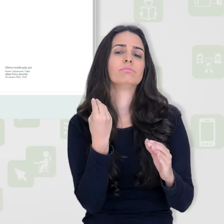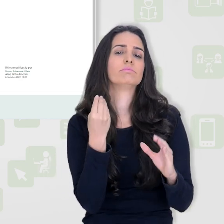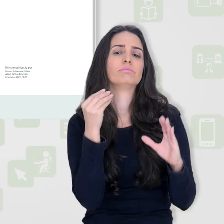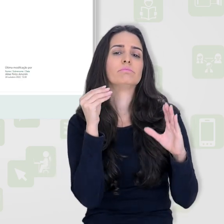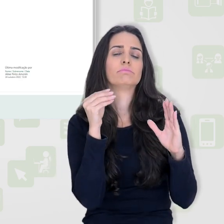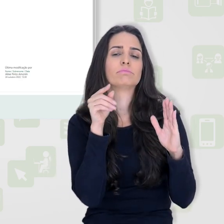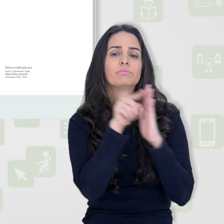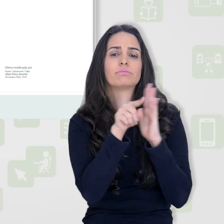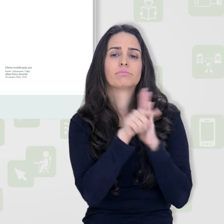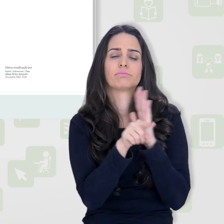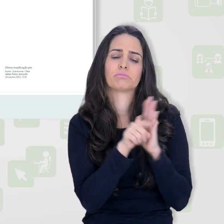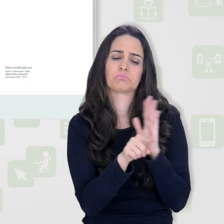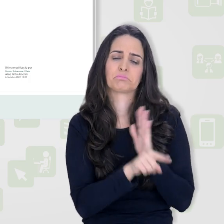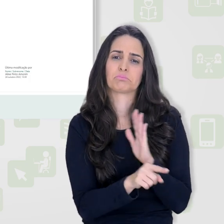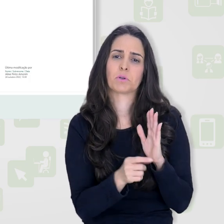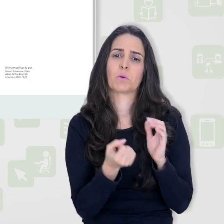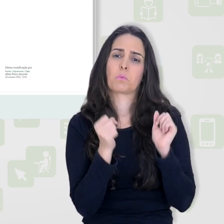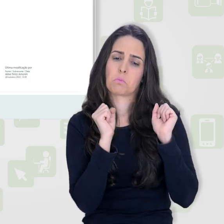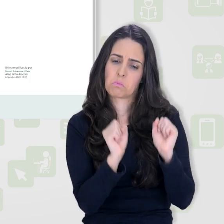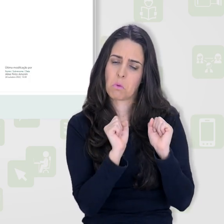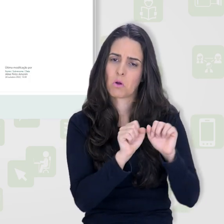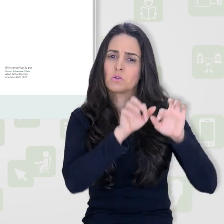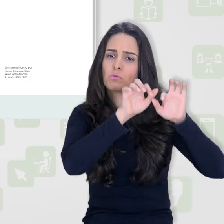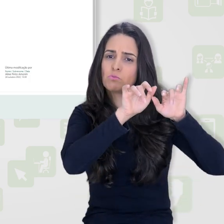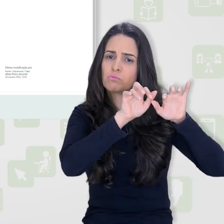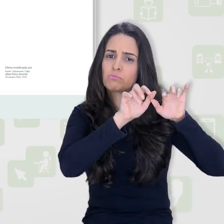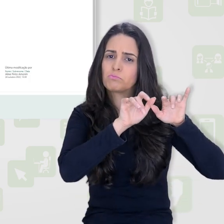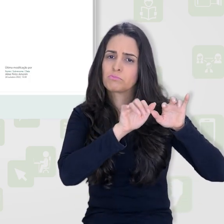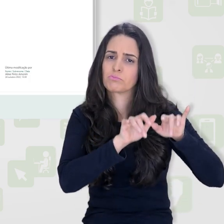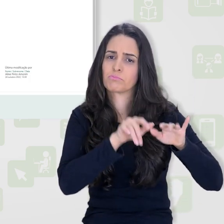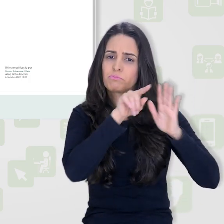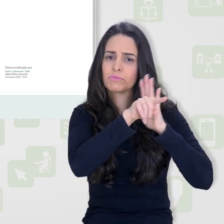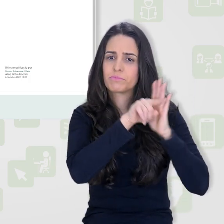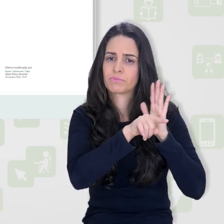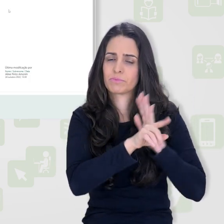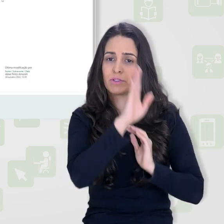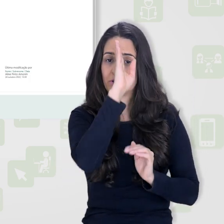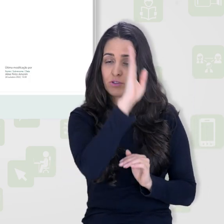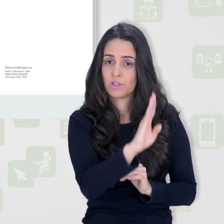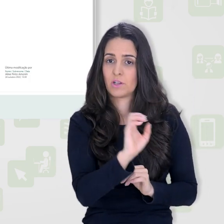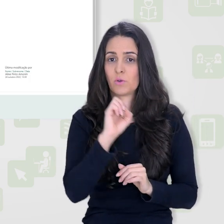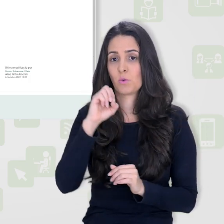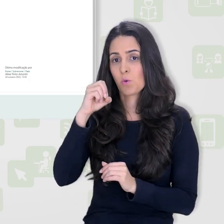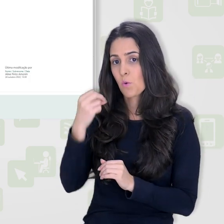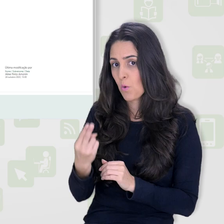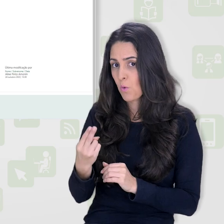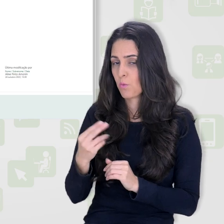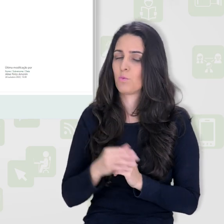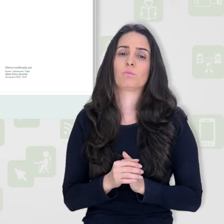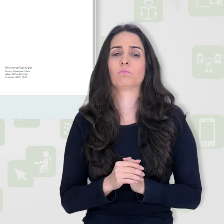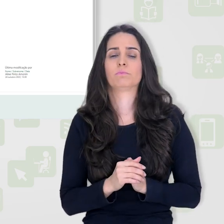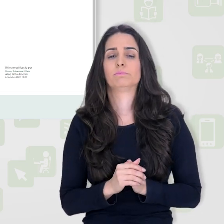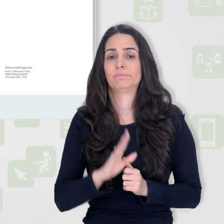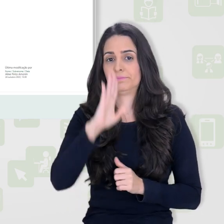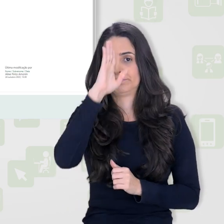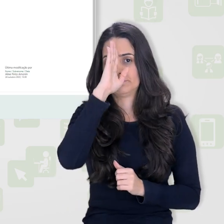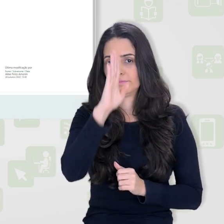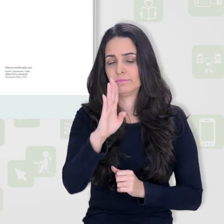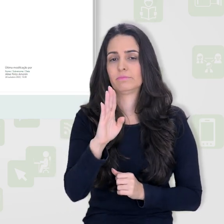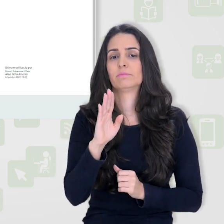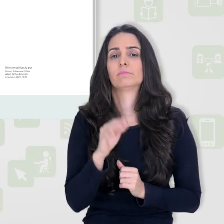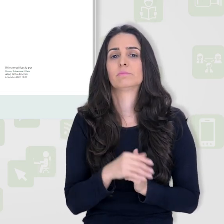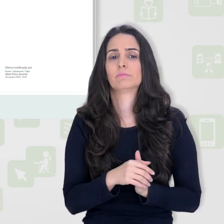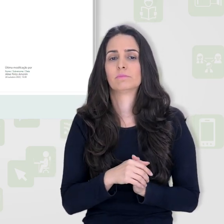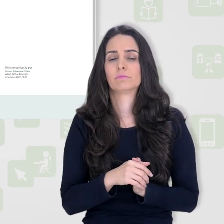disponível, e aí eu poderia criar mais questões diretamente aqui. Ou então, para melhor